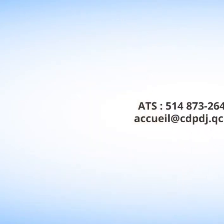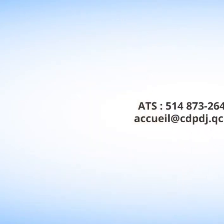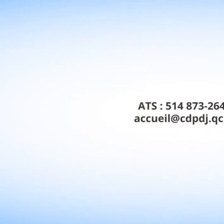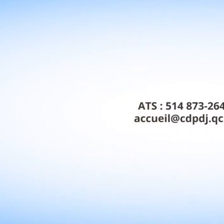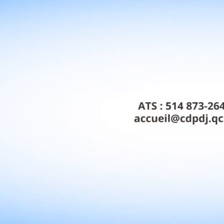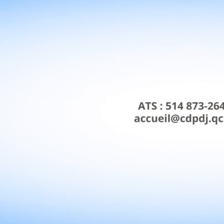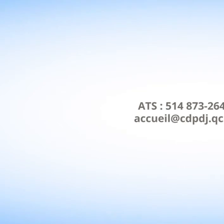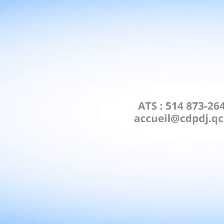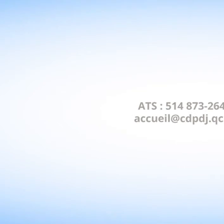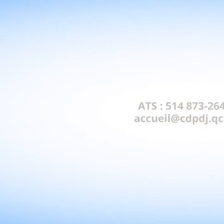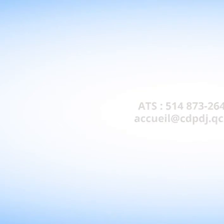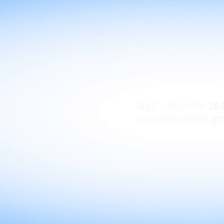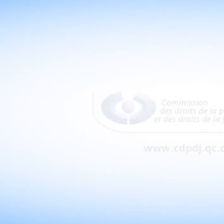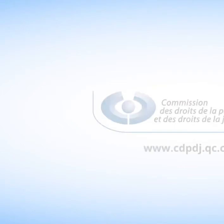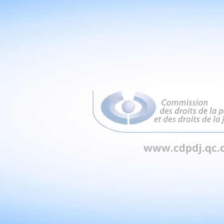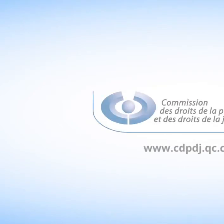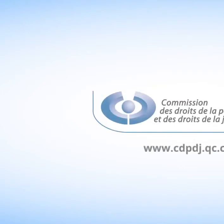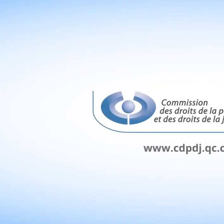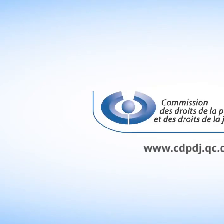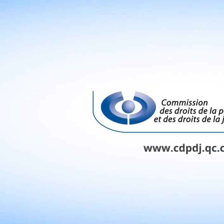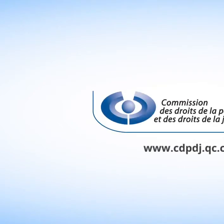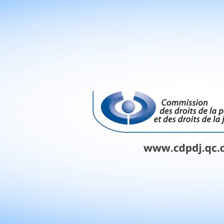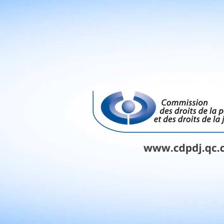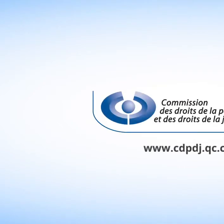accueil à commercial cdpdj.qc.ca.